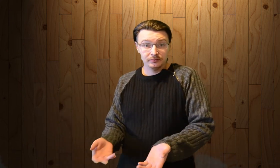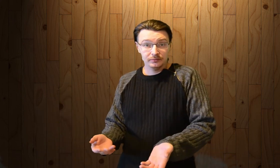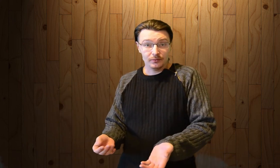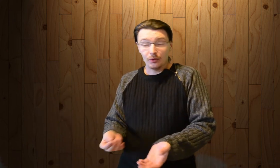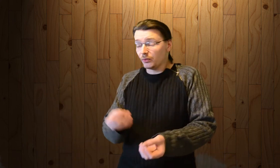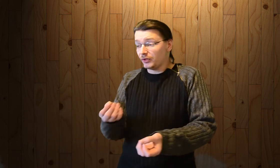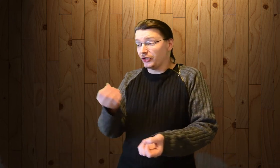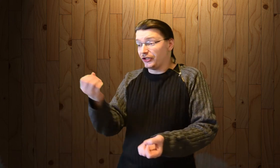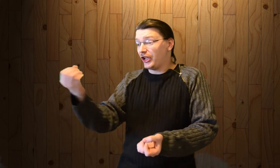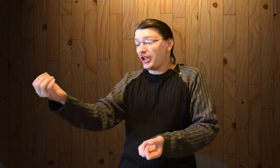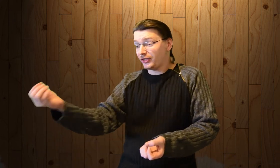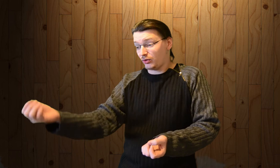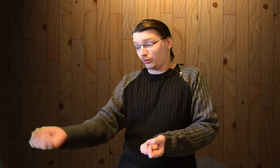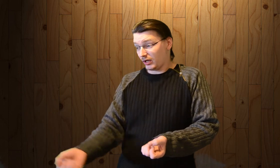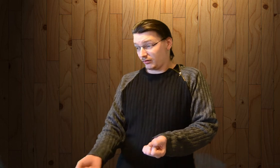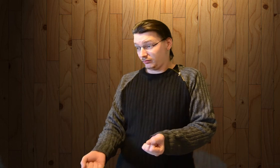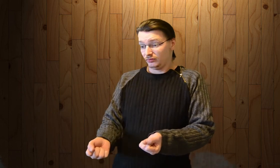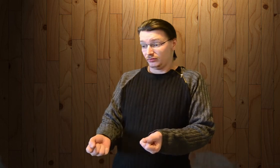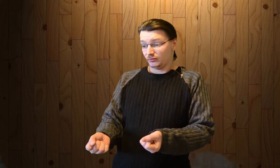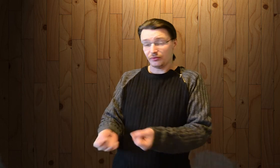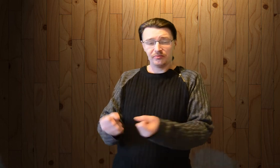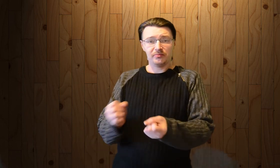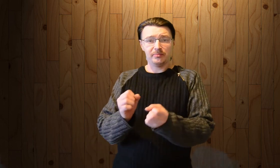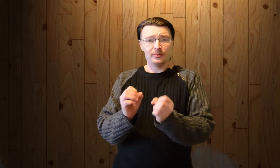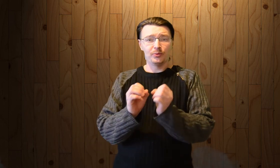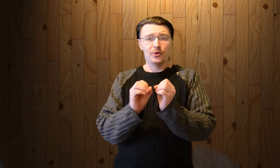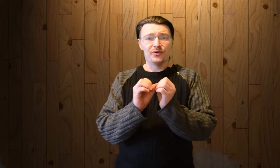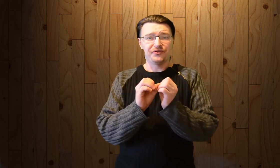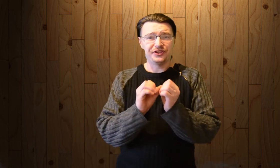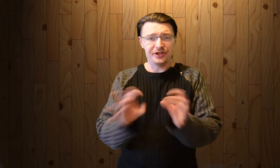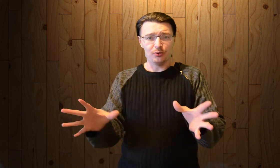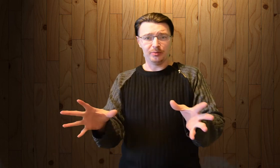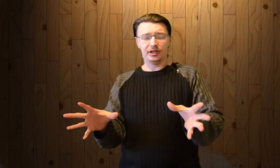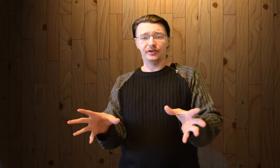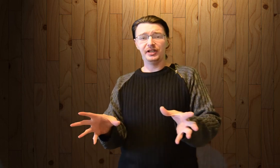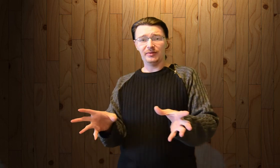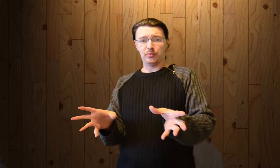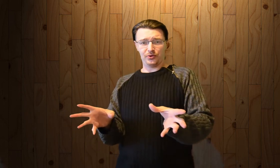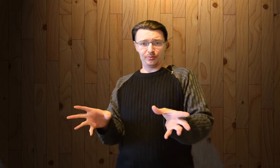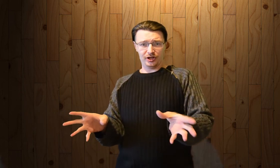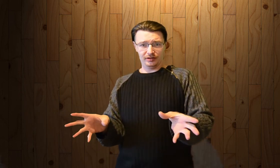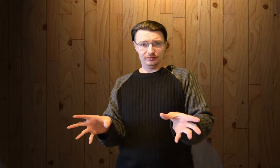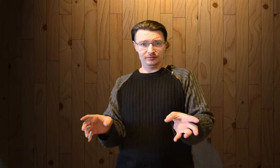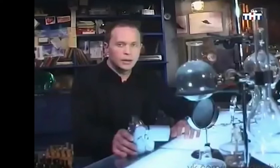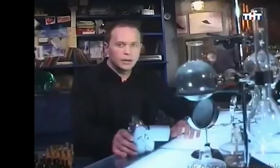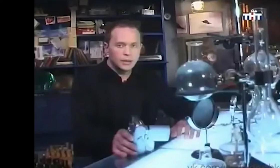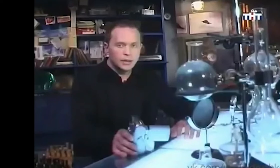Ну, ей-то куда? Ну, по-моему, все уже поговорили про Собчак. Сильное